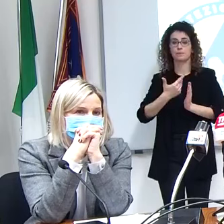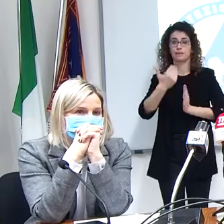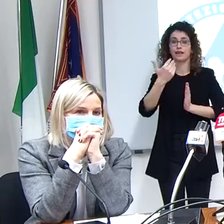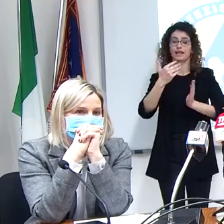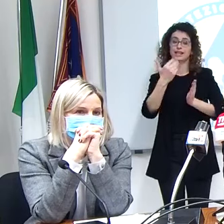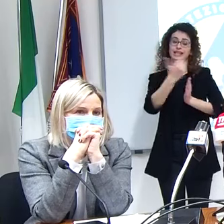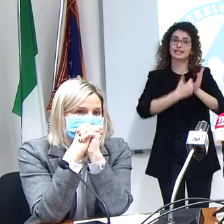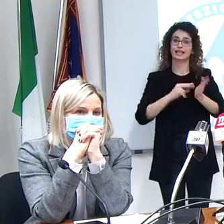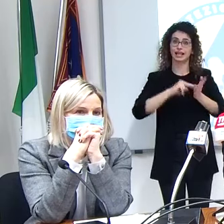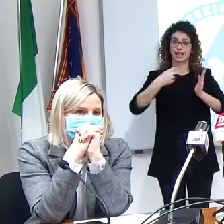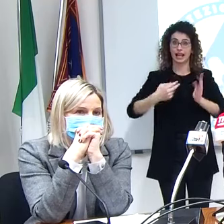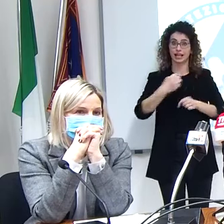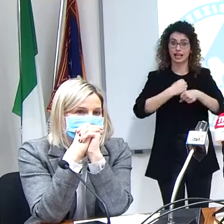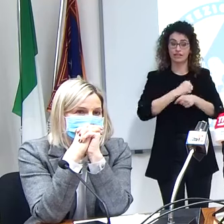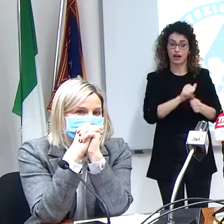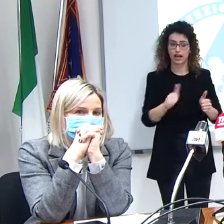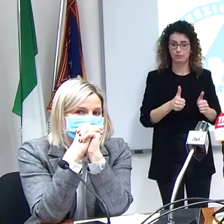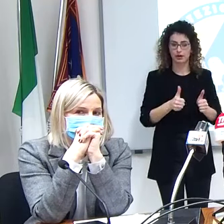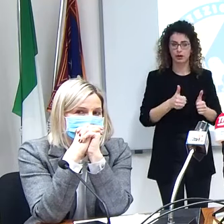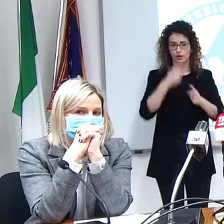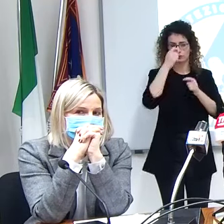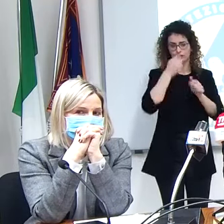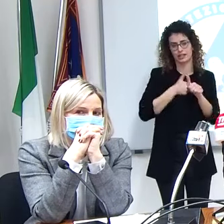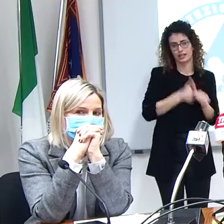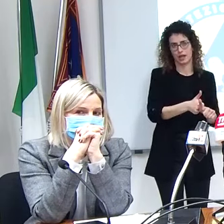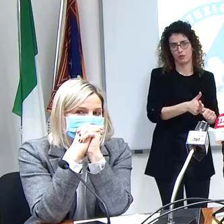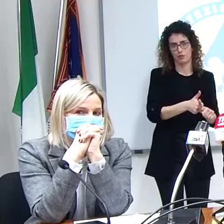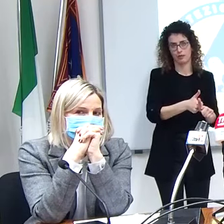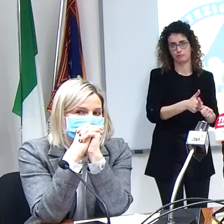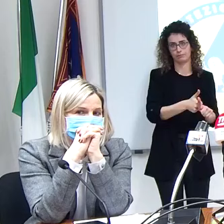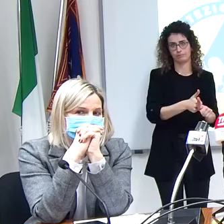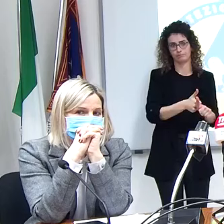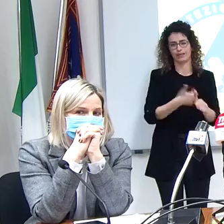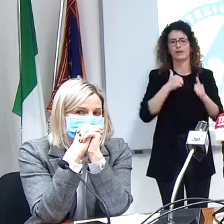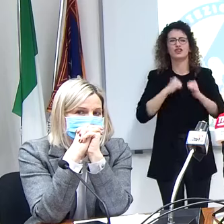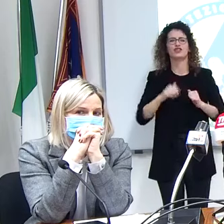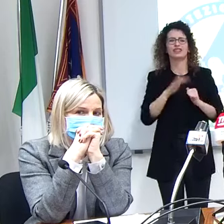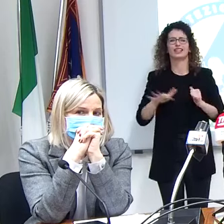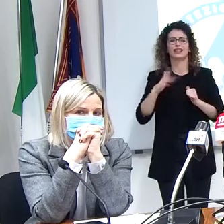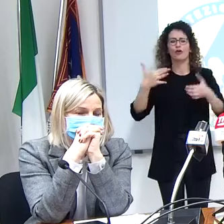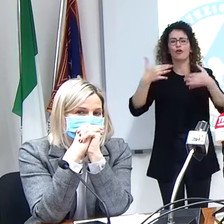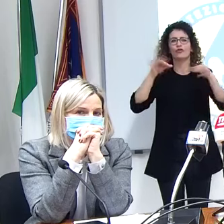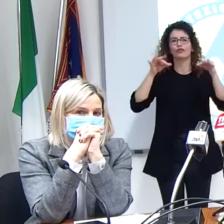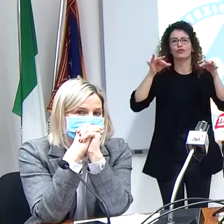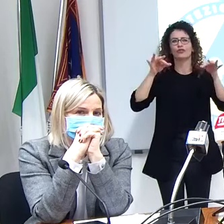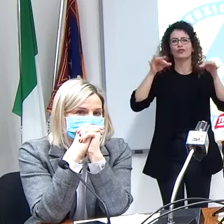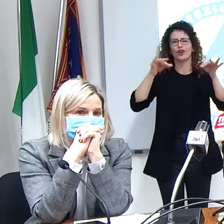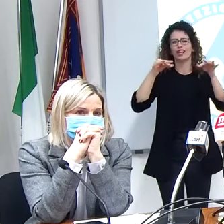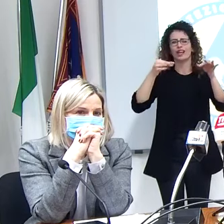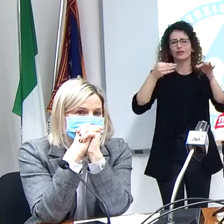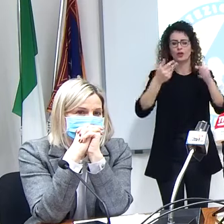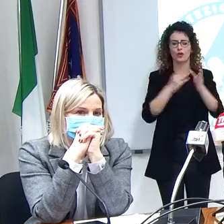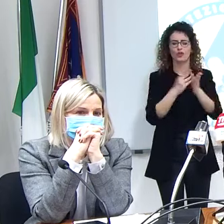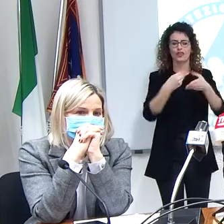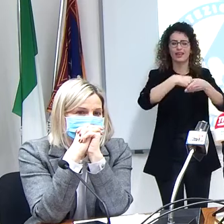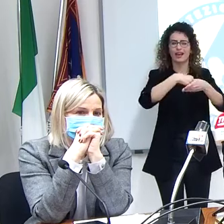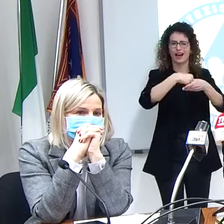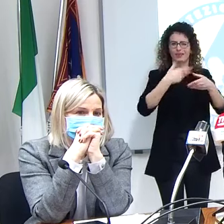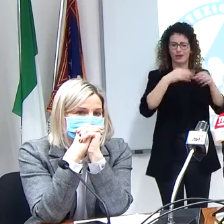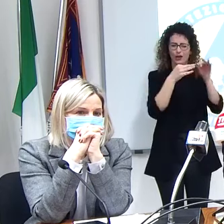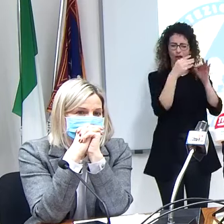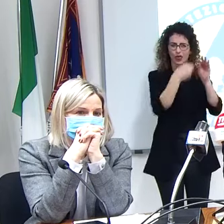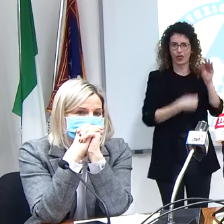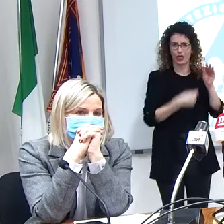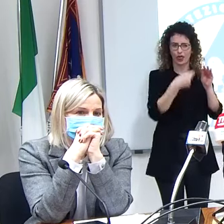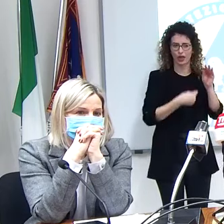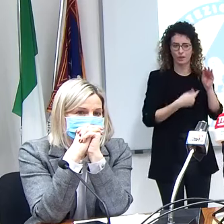tecnica che per il cittadino è il foglietto illustrativo quindi nel foglietto illustrativo dove c'è scritto indicazioni